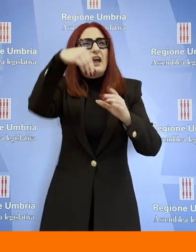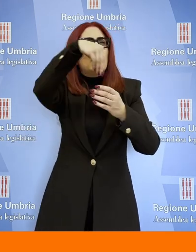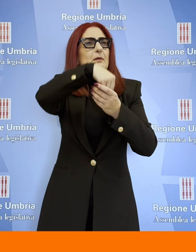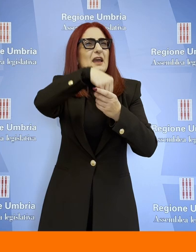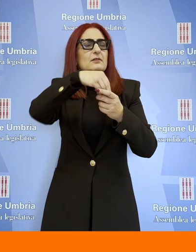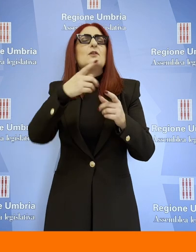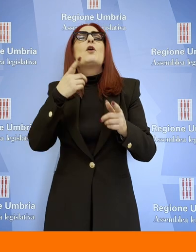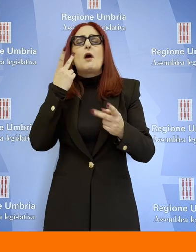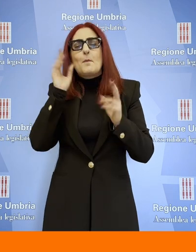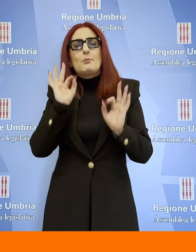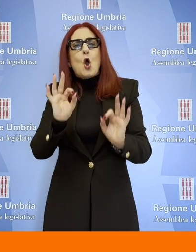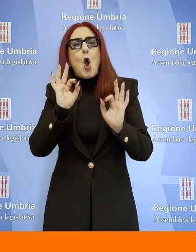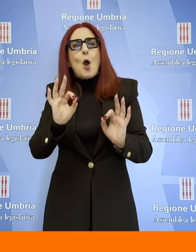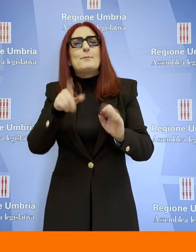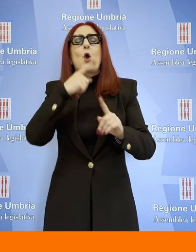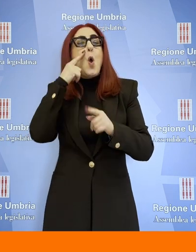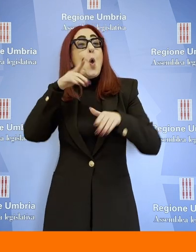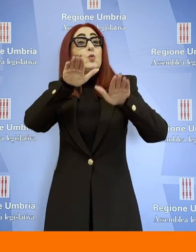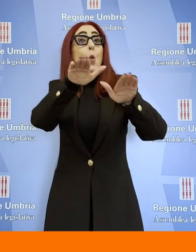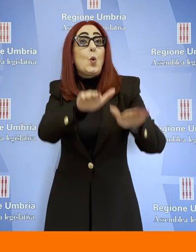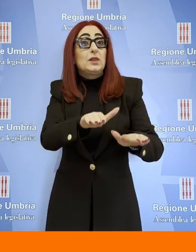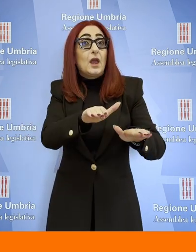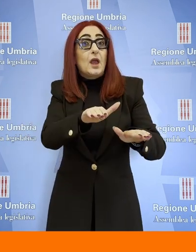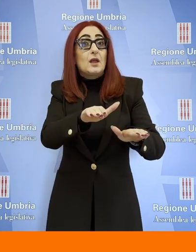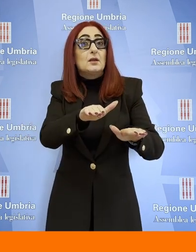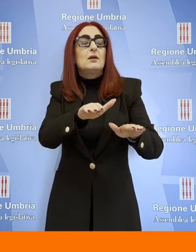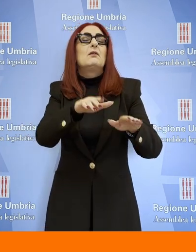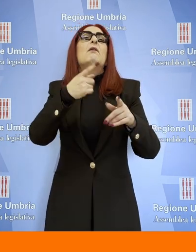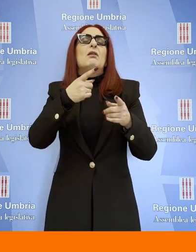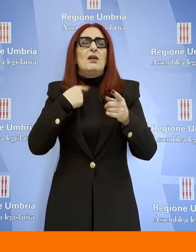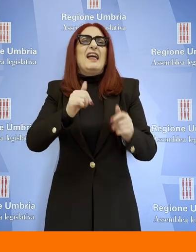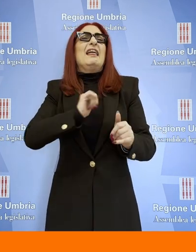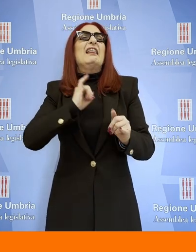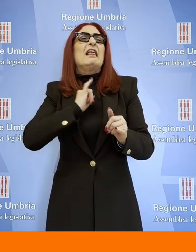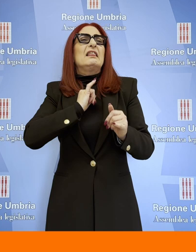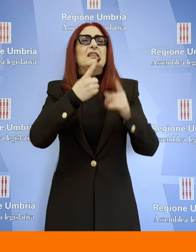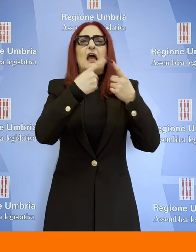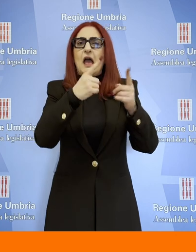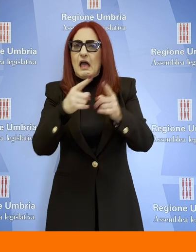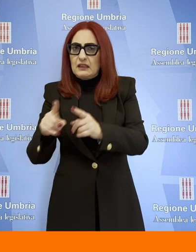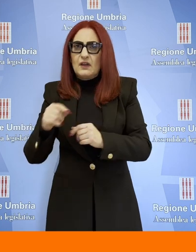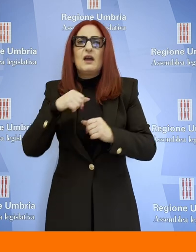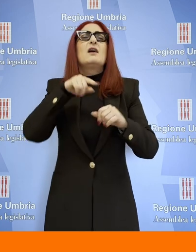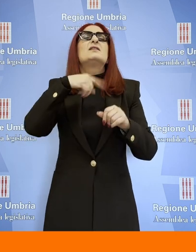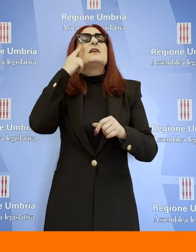diverse identità, alla integrazione, alla costruzione di comunità solidali,